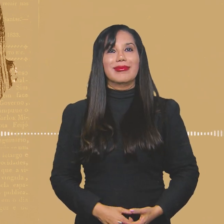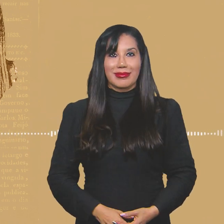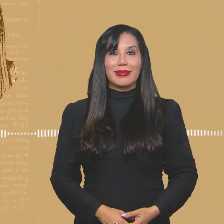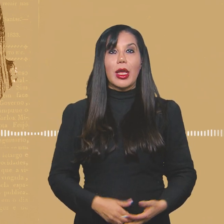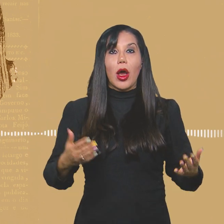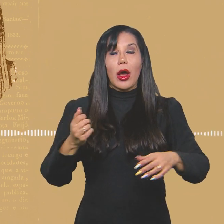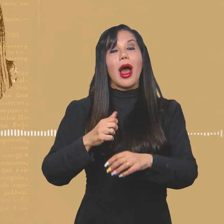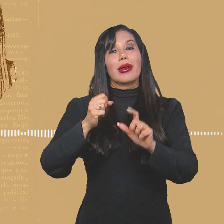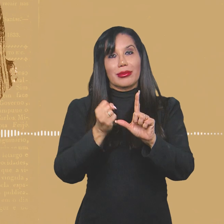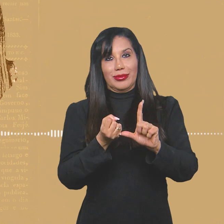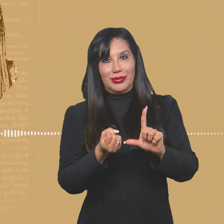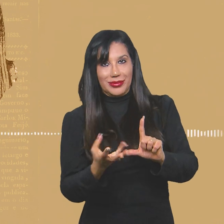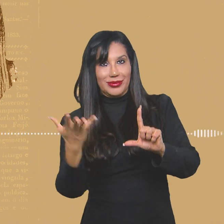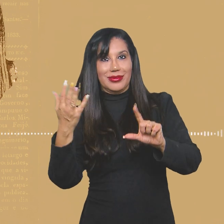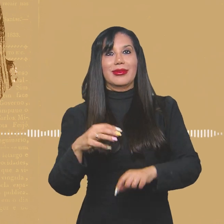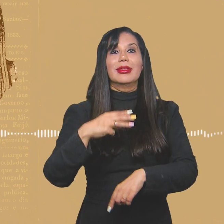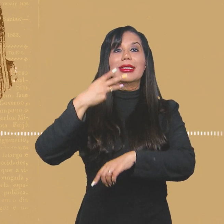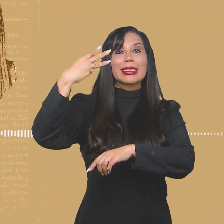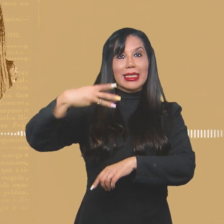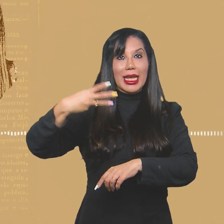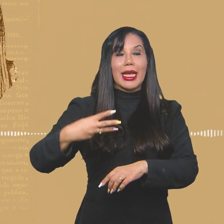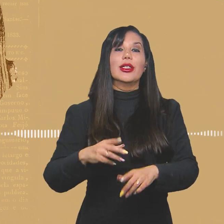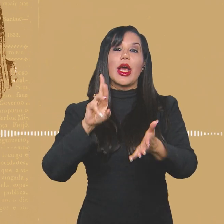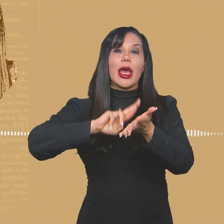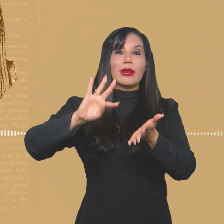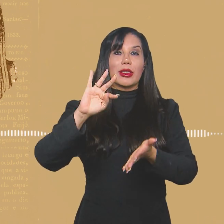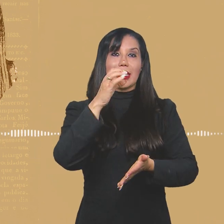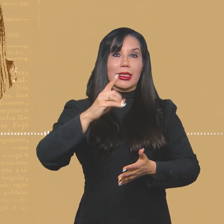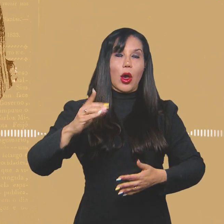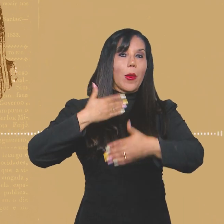Episódio 3, revista Tição, ontem e hoje.